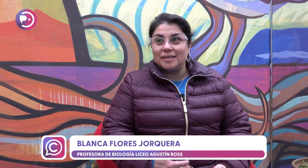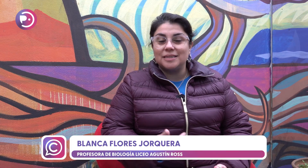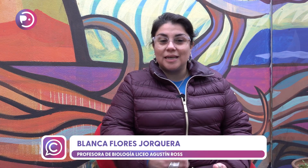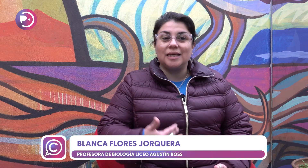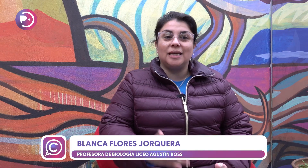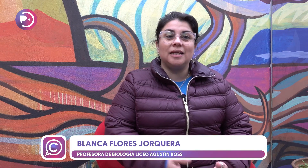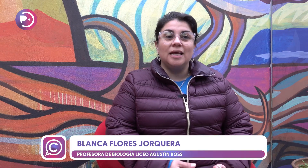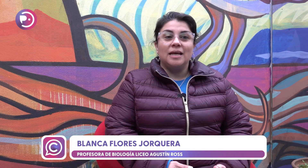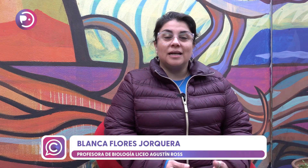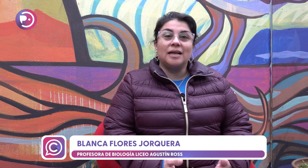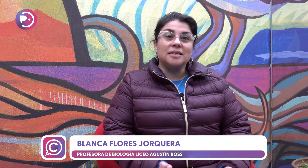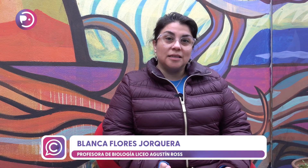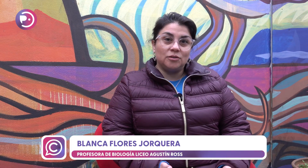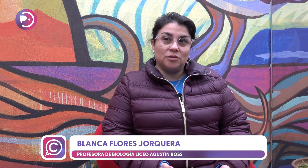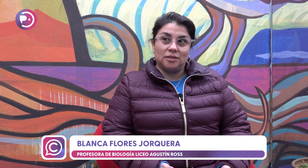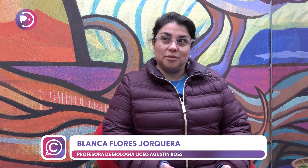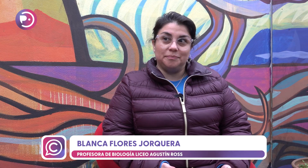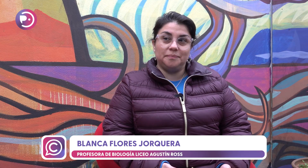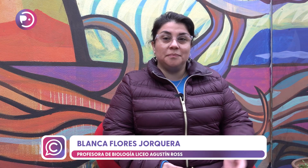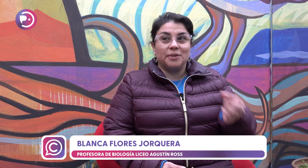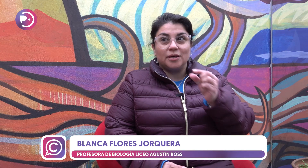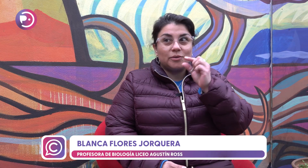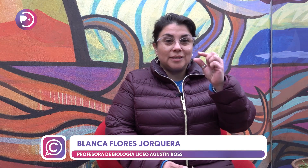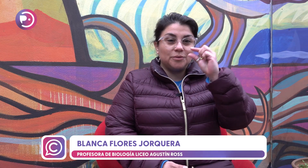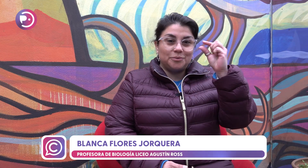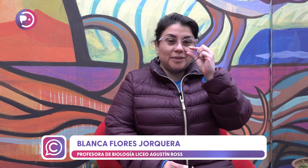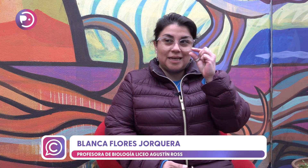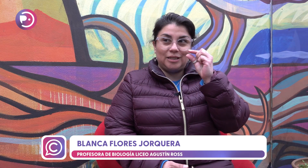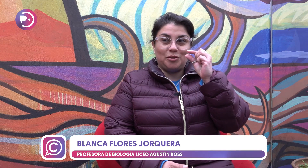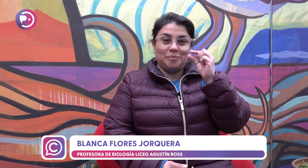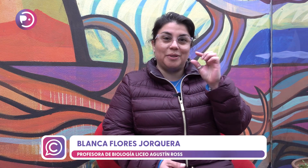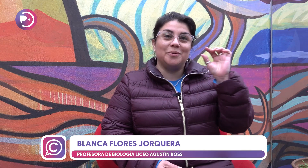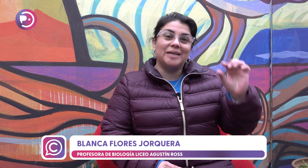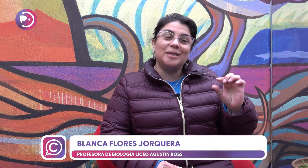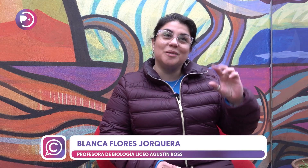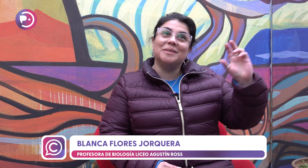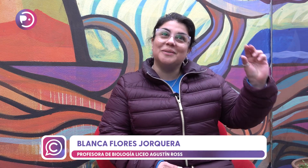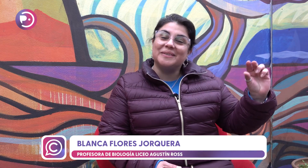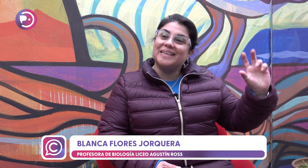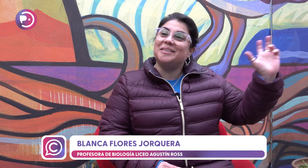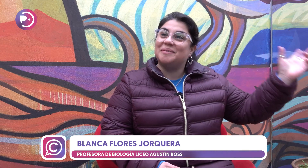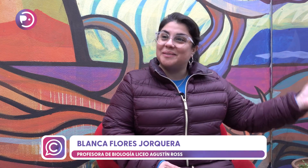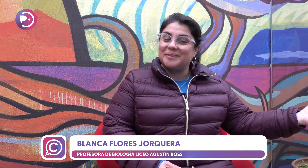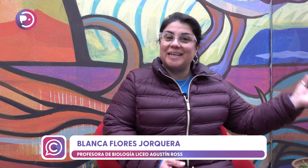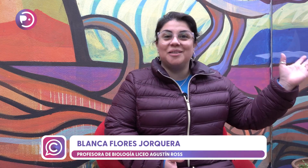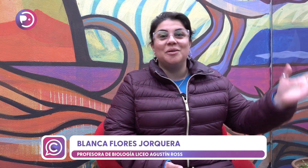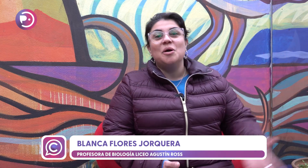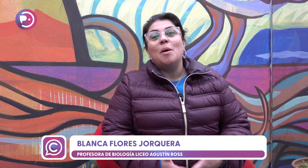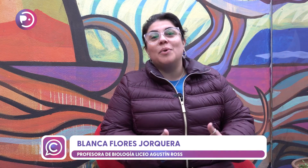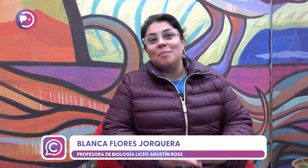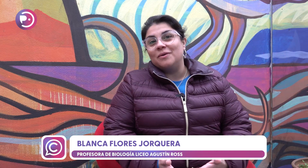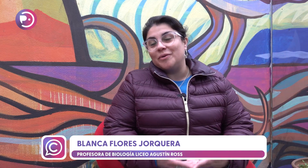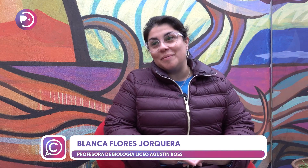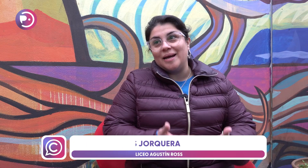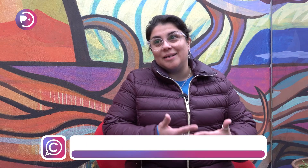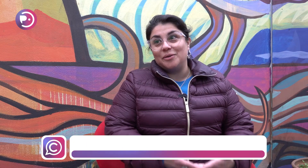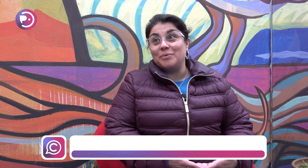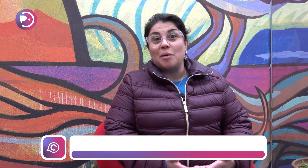seguir realizando cosas porque esto es un granito, pero un granito más otro granito más otro granito. Podemos formar toda una